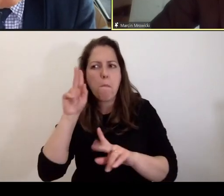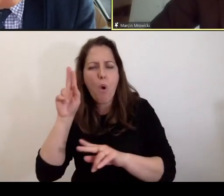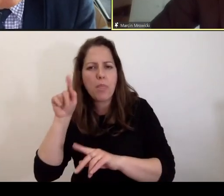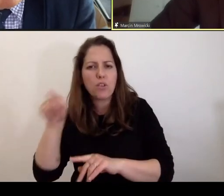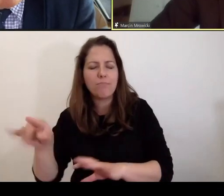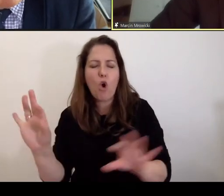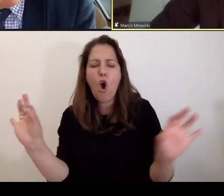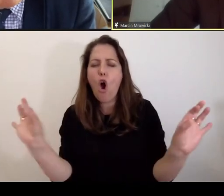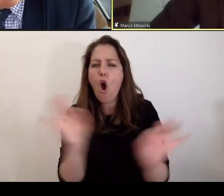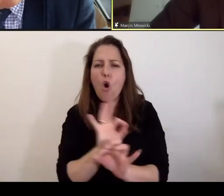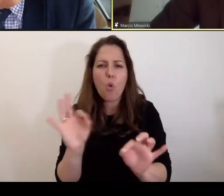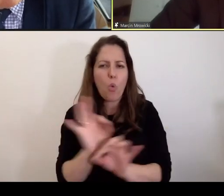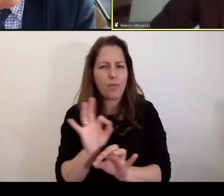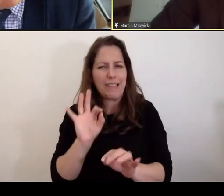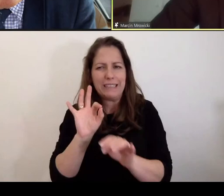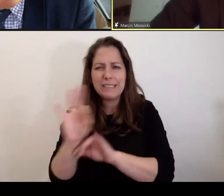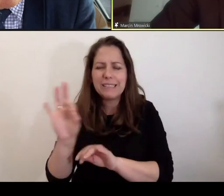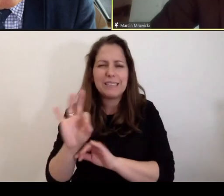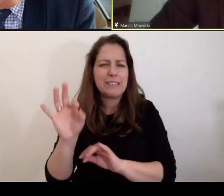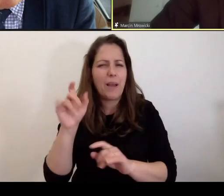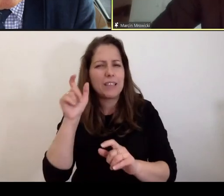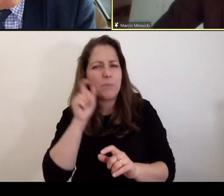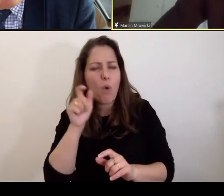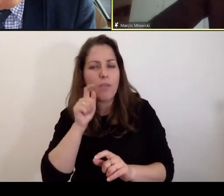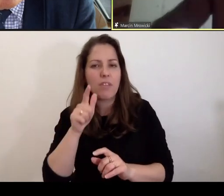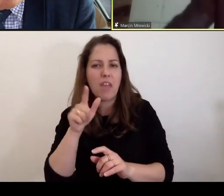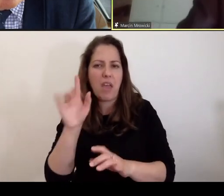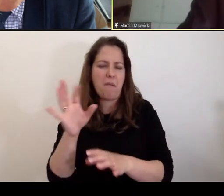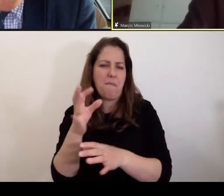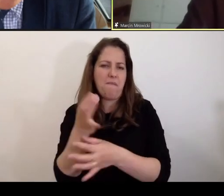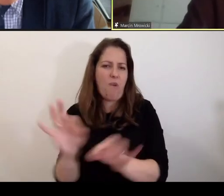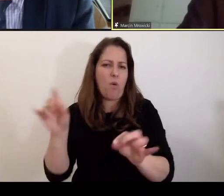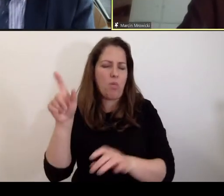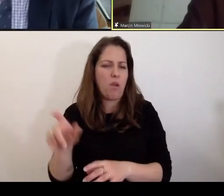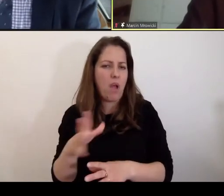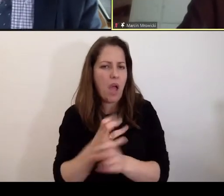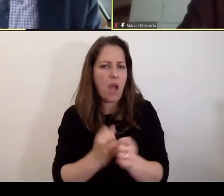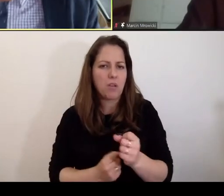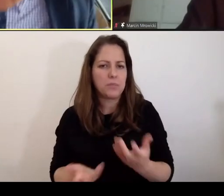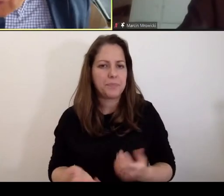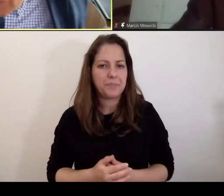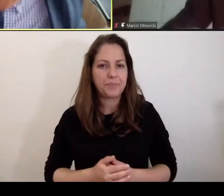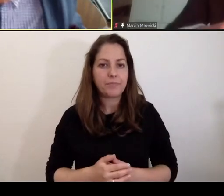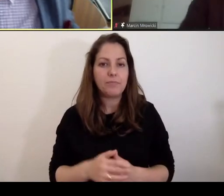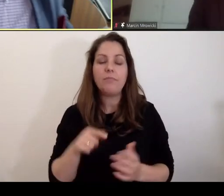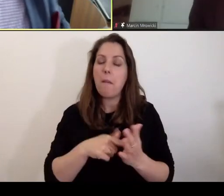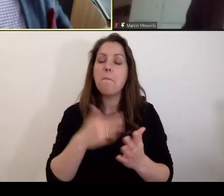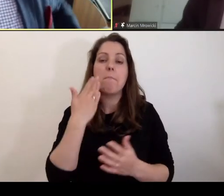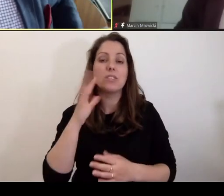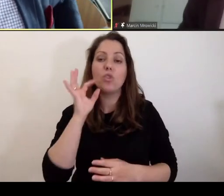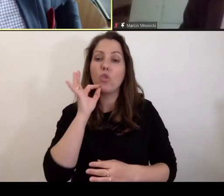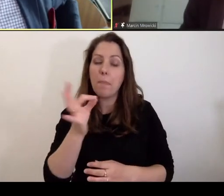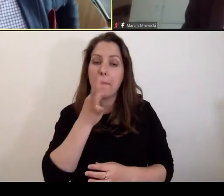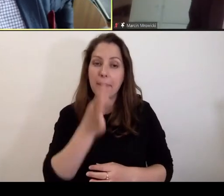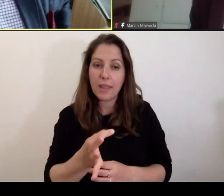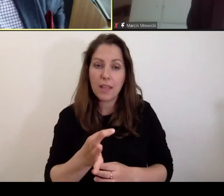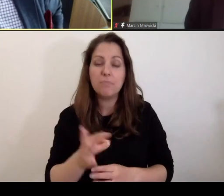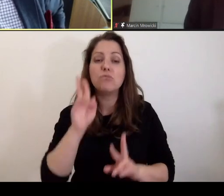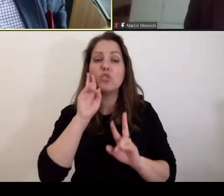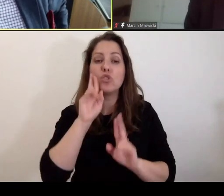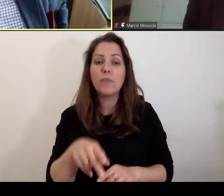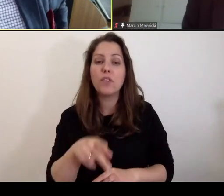tak okrutne zbrodnie z aresztu. To jest moje pytanie. To jest bardzo dobre pytanie, bo rzeczywiście